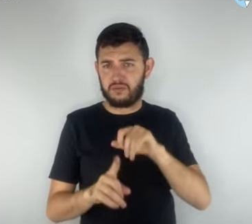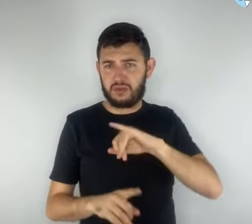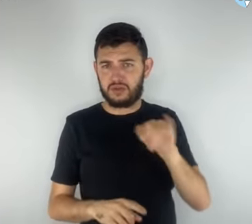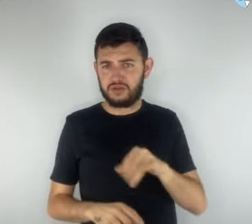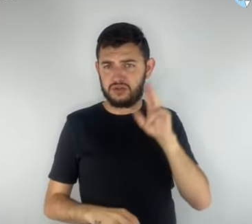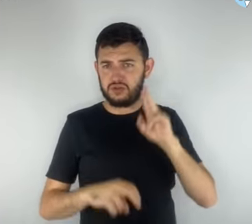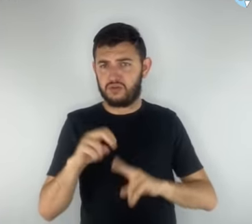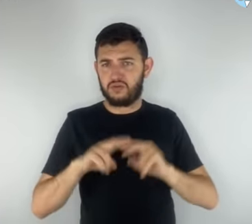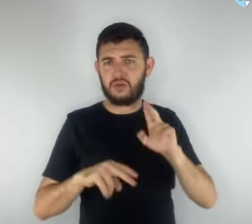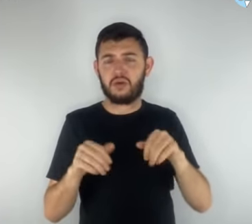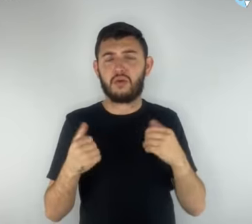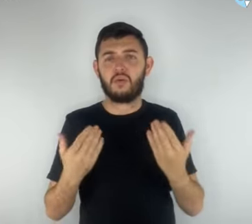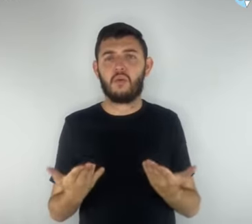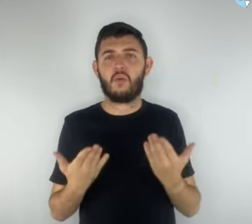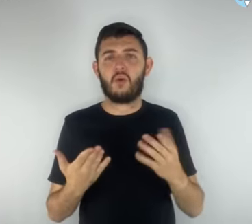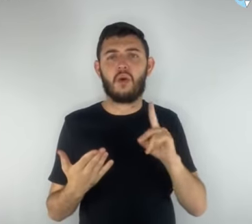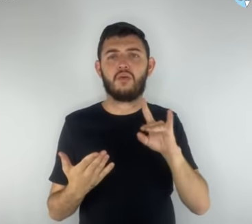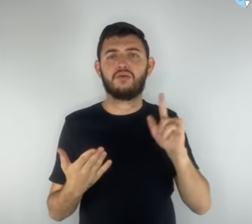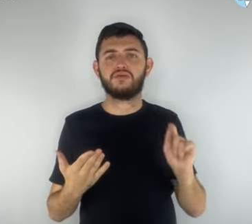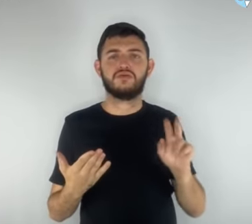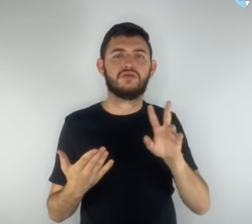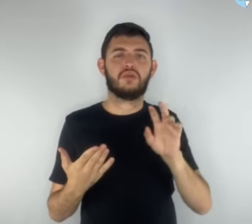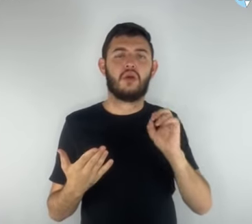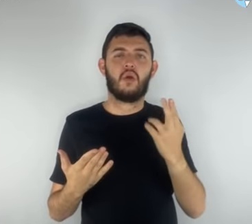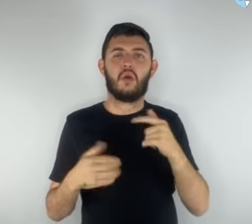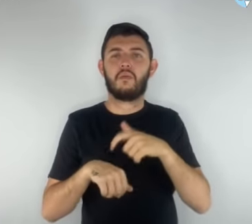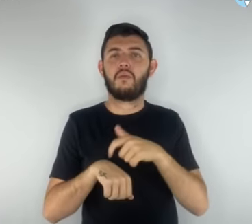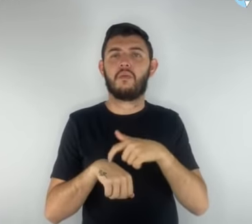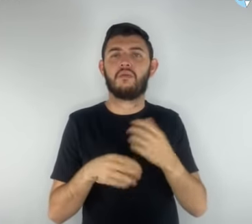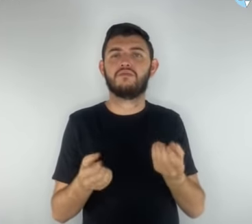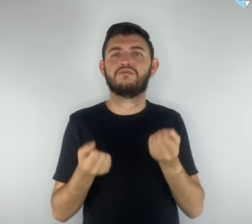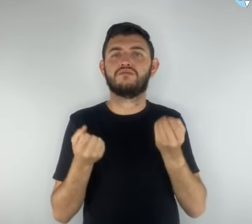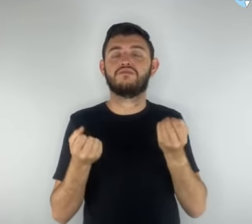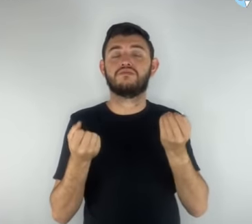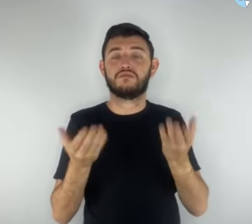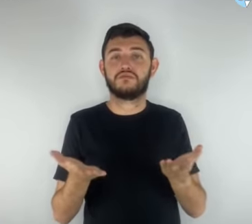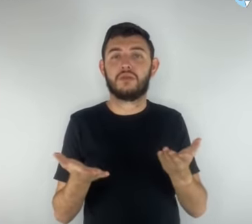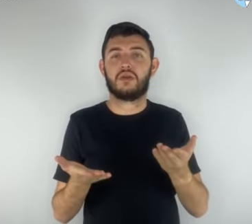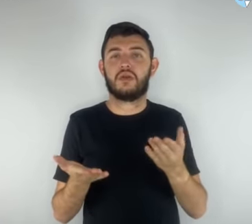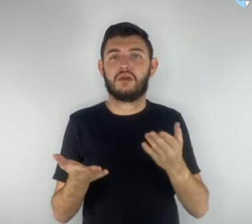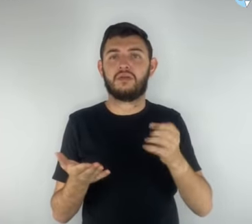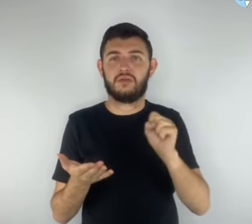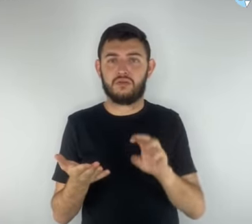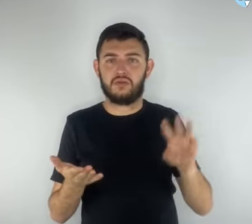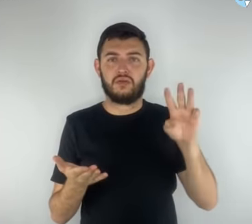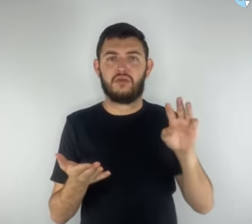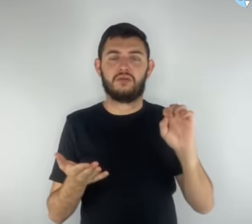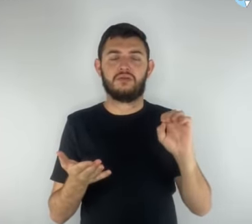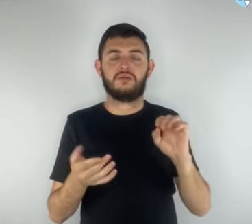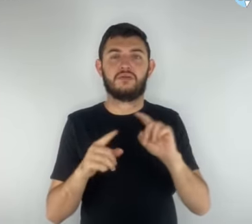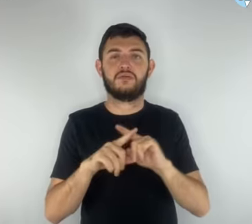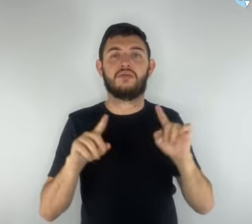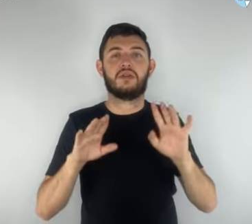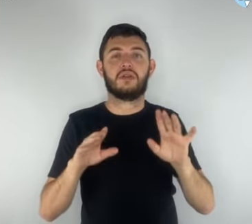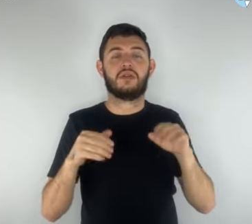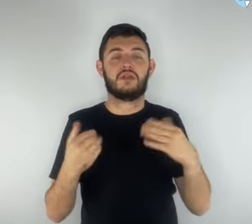qual a previsão para a entrega. A pasta afirmou que a expectativa é liberar o software à